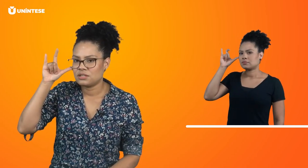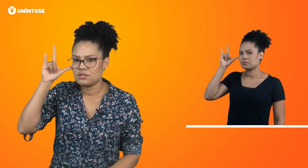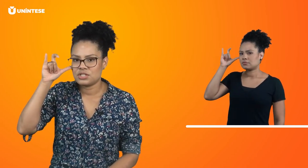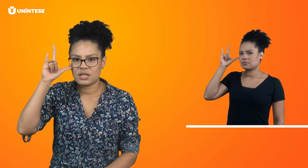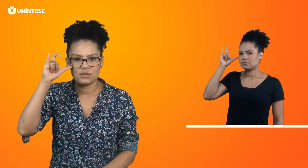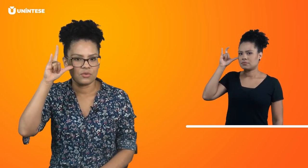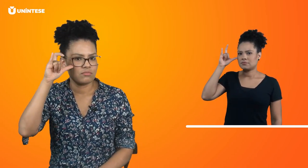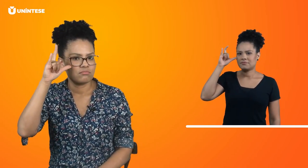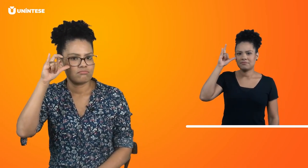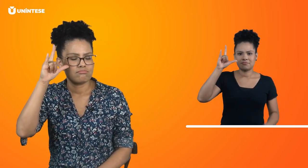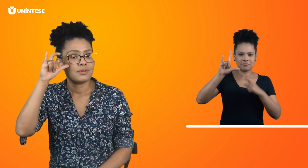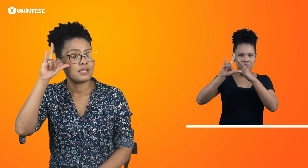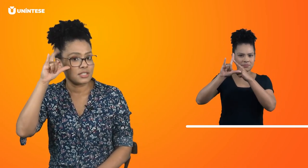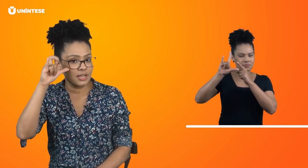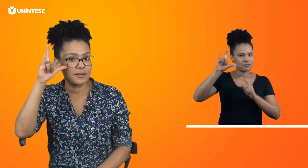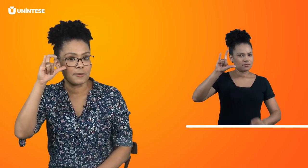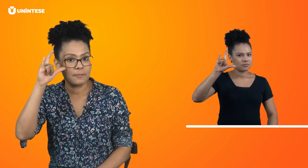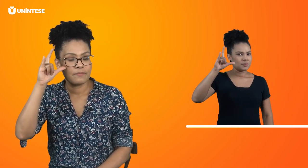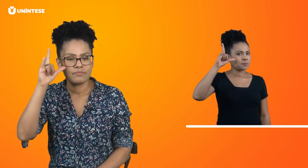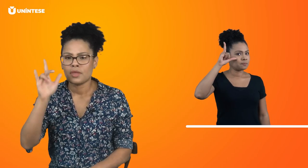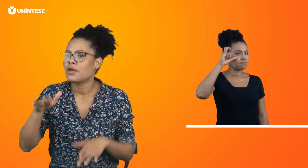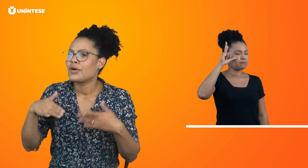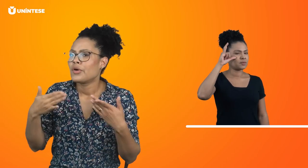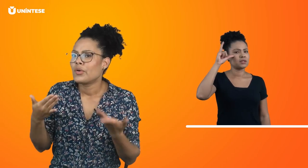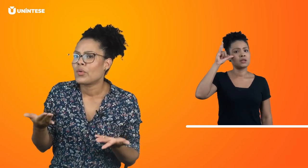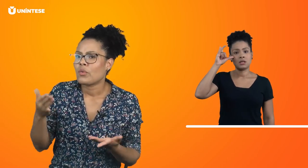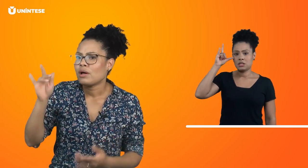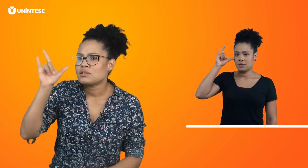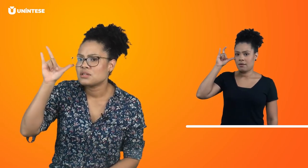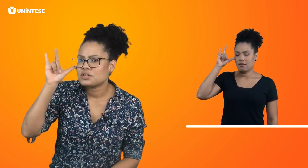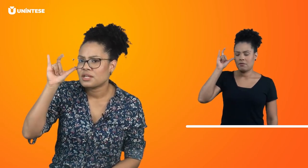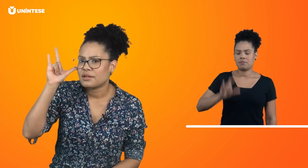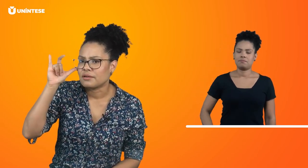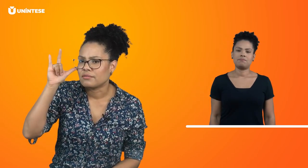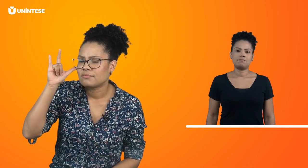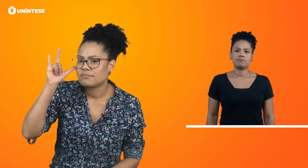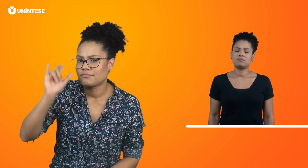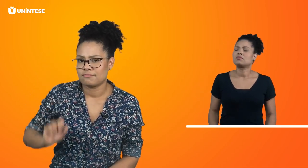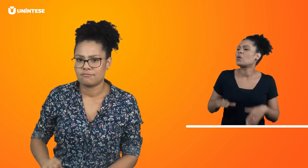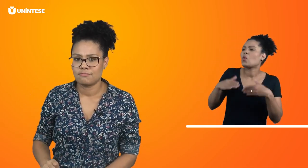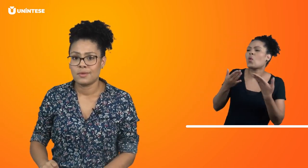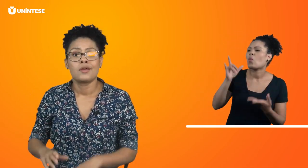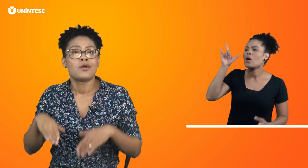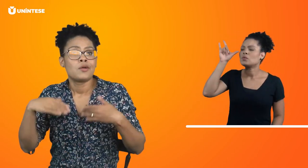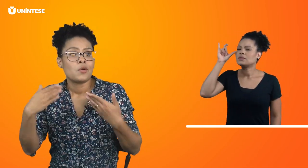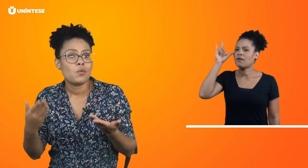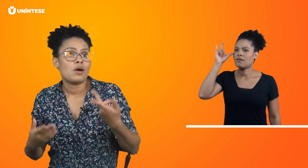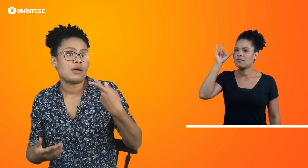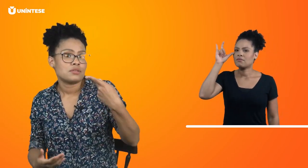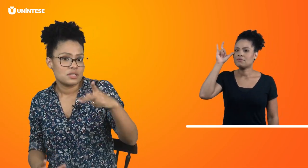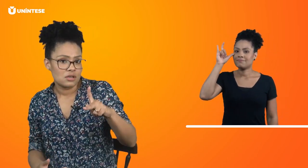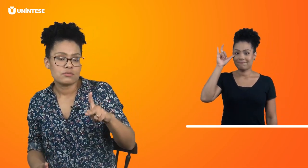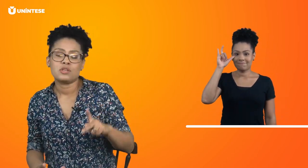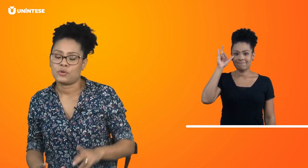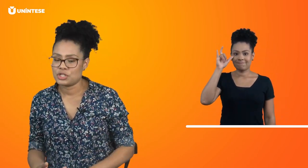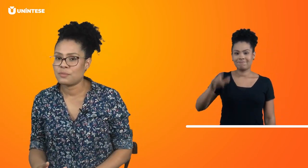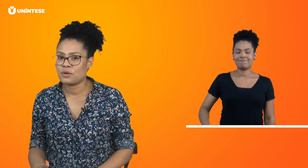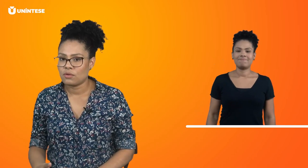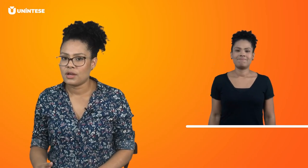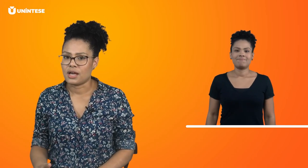dedo indicador. Instagram. Qual é o seu Instagram? Qual é o seu, você pode também colocar.